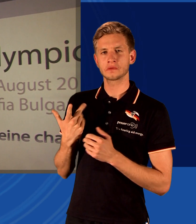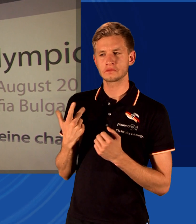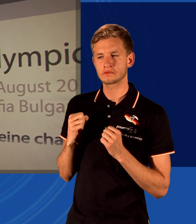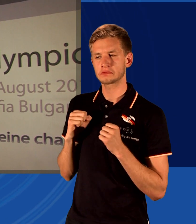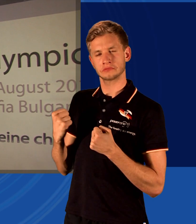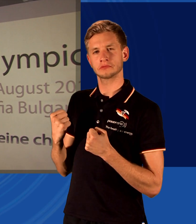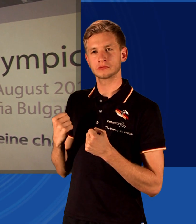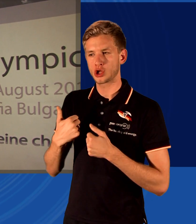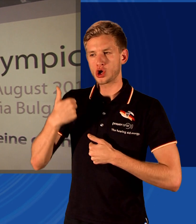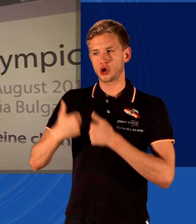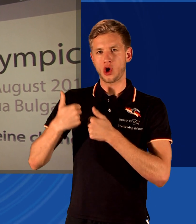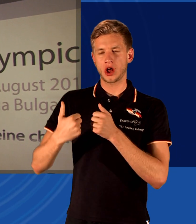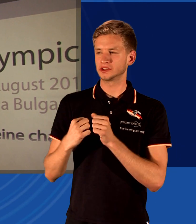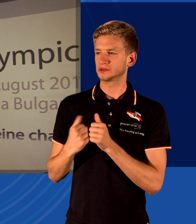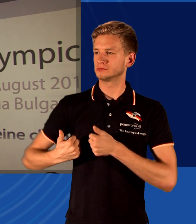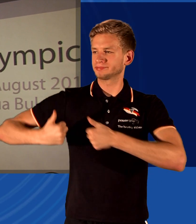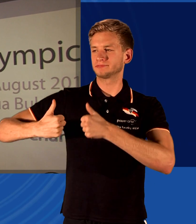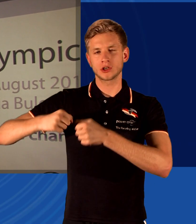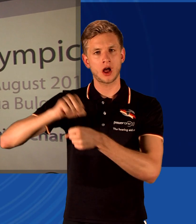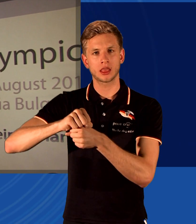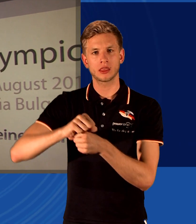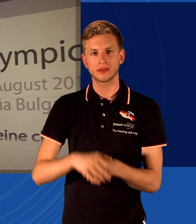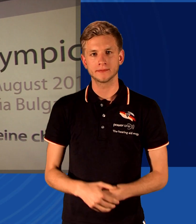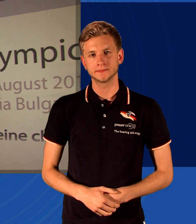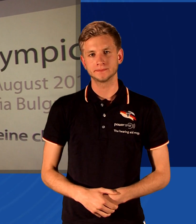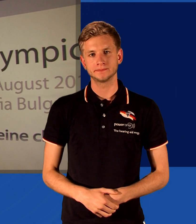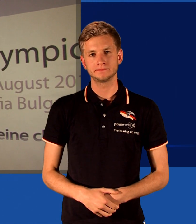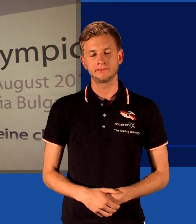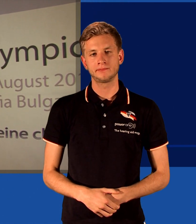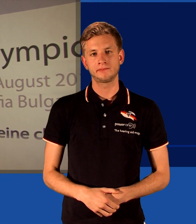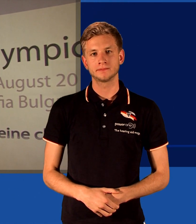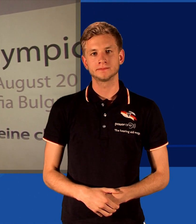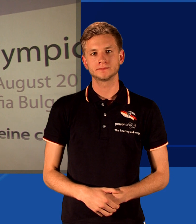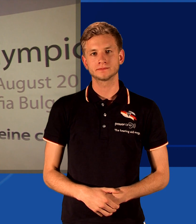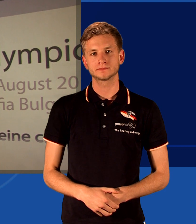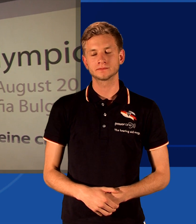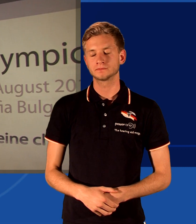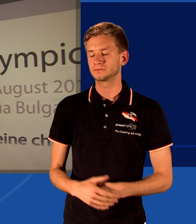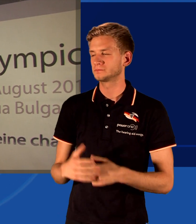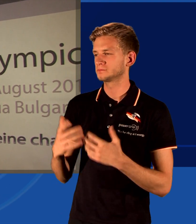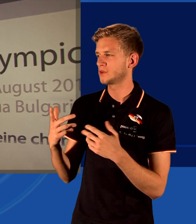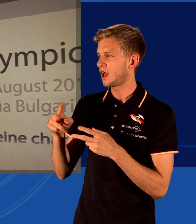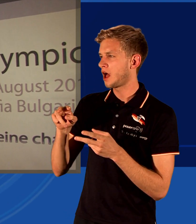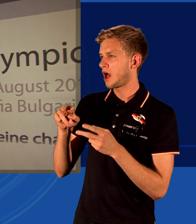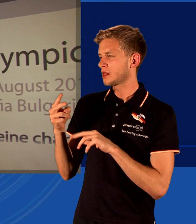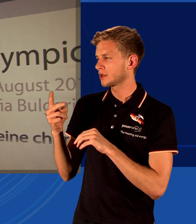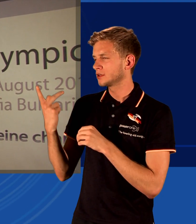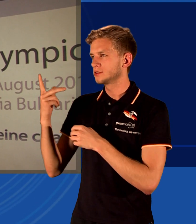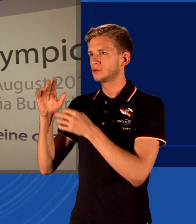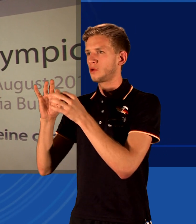den Konkurrenz Paroli bieten. Wenn man weiß von anderen Spielen, welcher